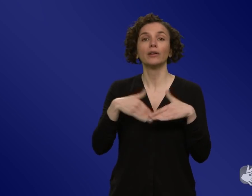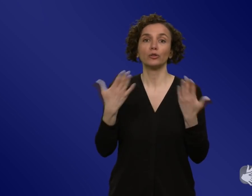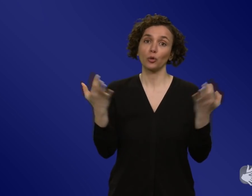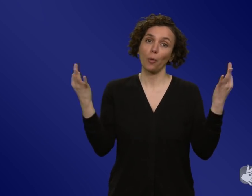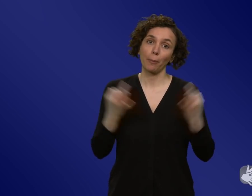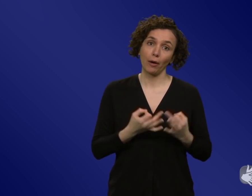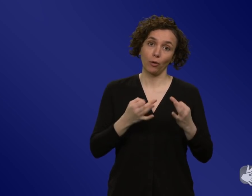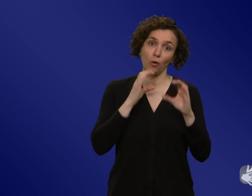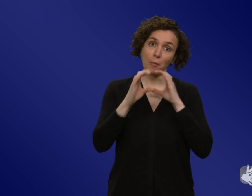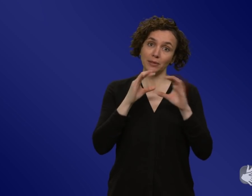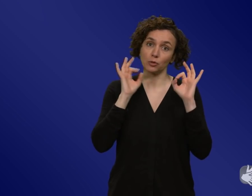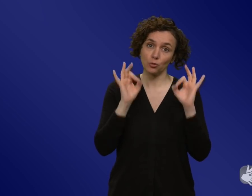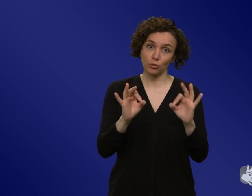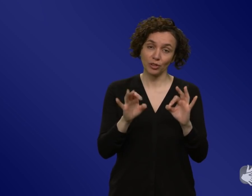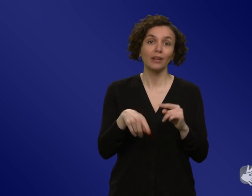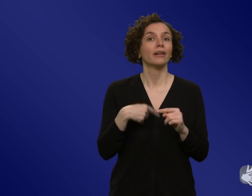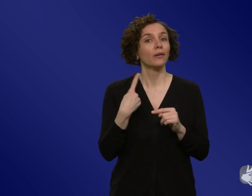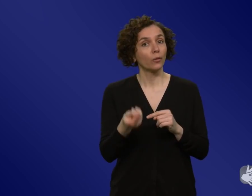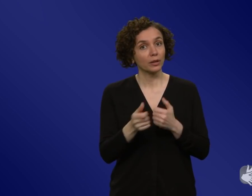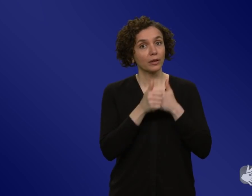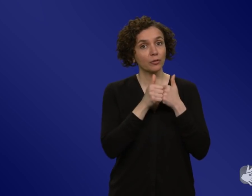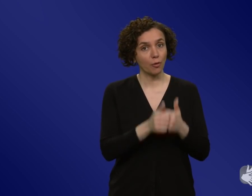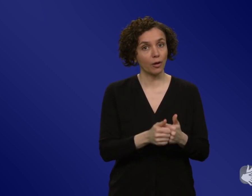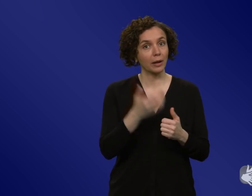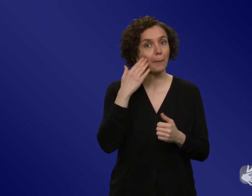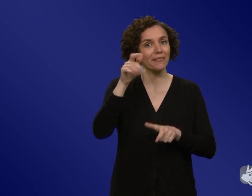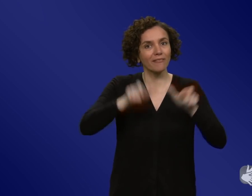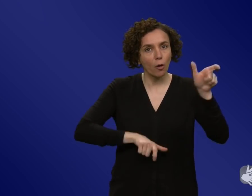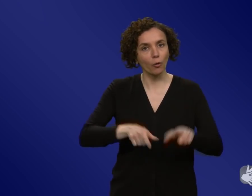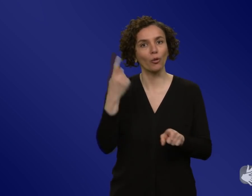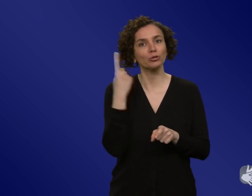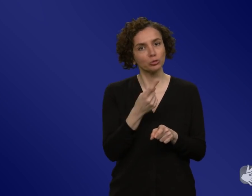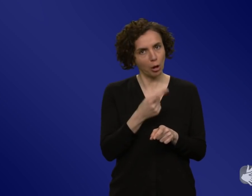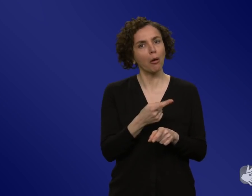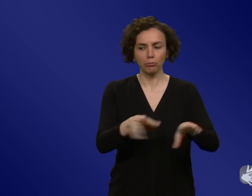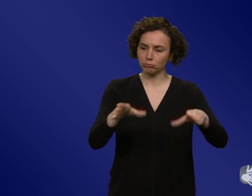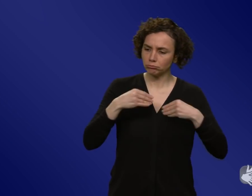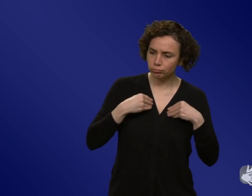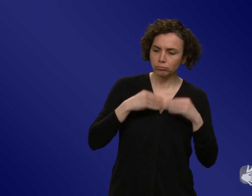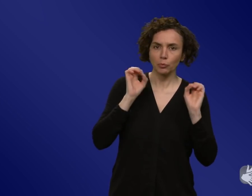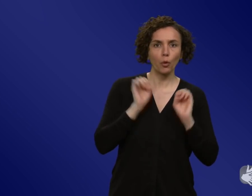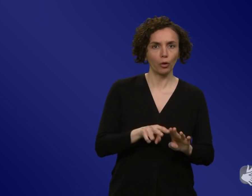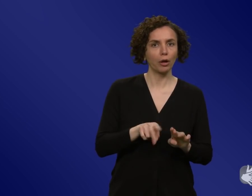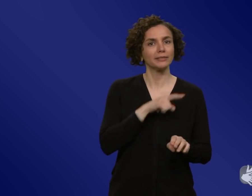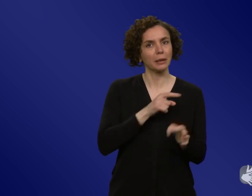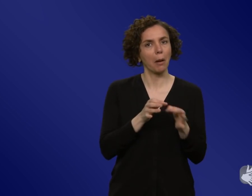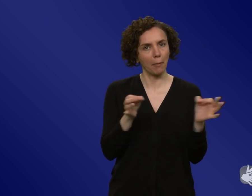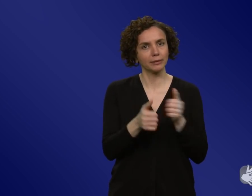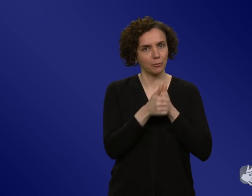dann kann das dazu führen, dass wir eben auch mehr Compliance haben, also die Leute sich dann auch tatsächlich mehr an die Dinge halten. In Deutschland